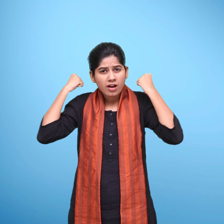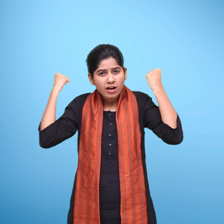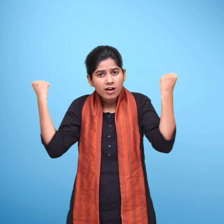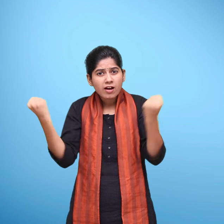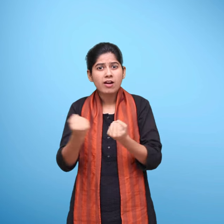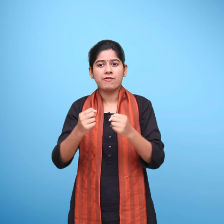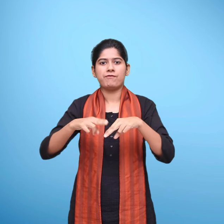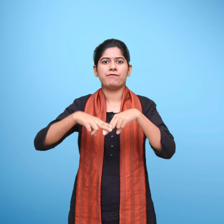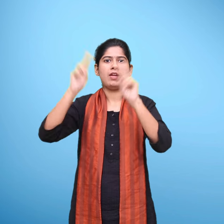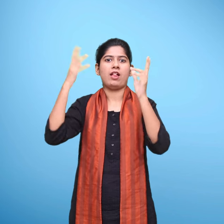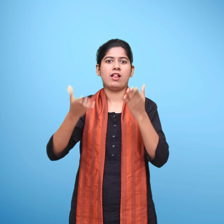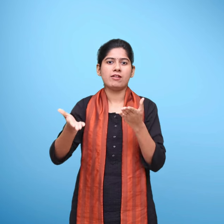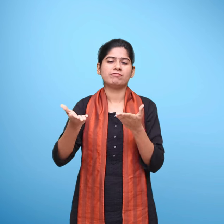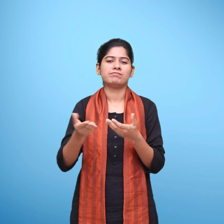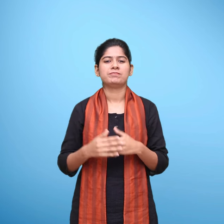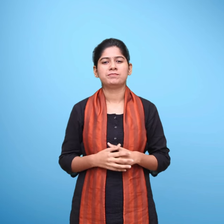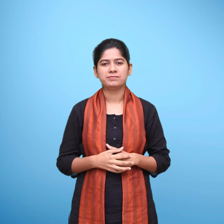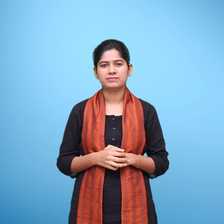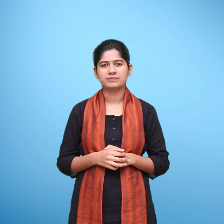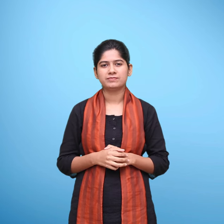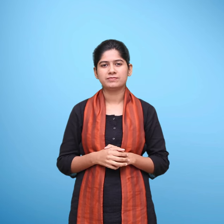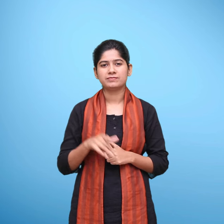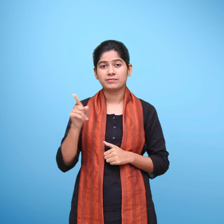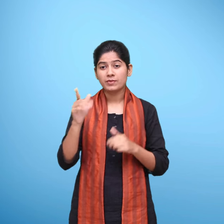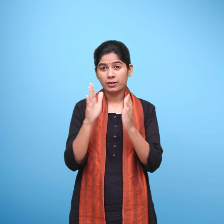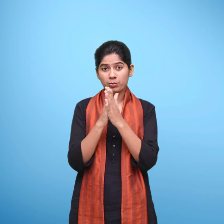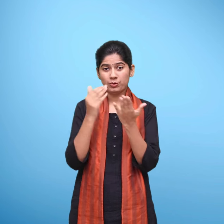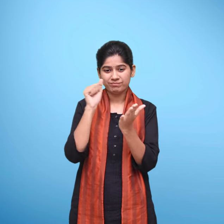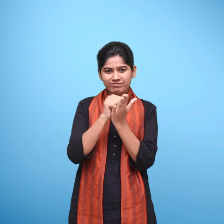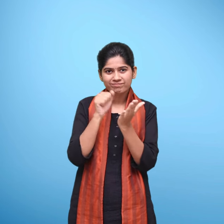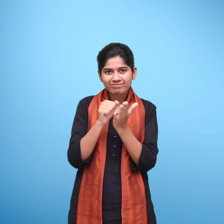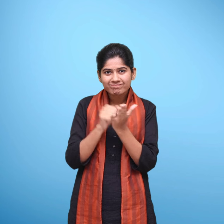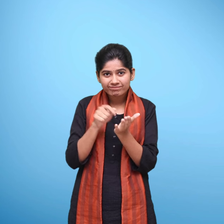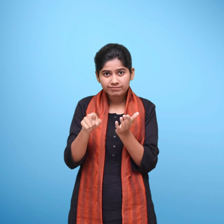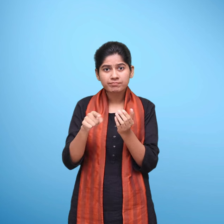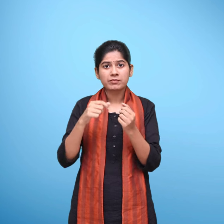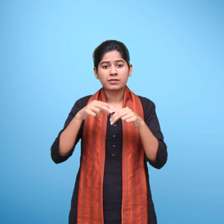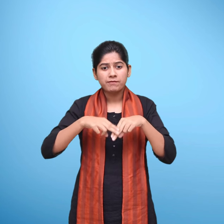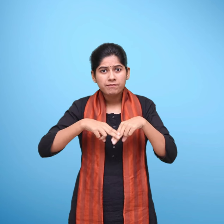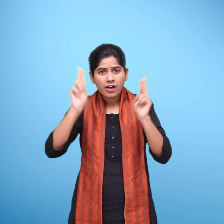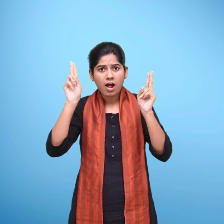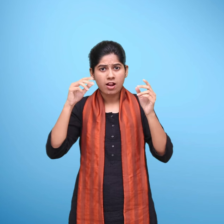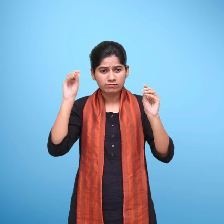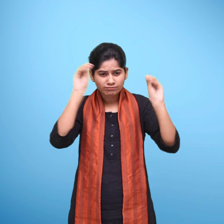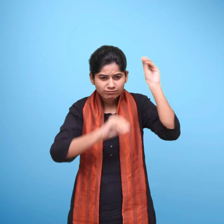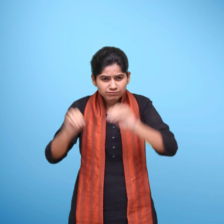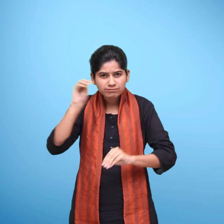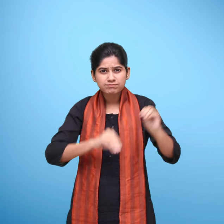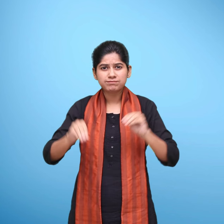से ये पुस्तक इस रूप में आ सकी है इस पुस्तक को प्रकाशन हेतु अंतिम रूप देने के लिए परिशद